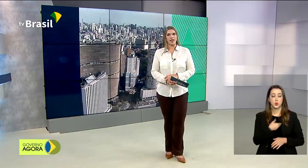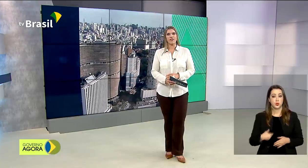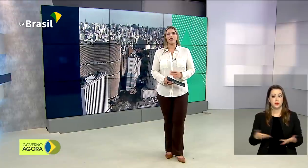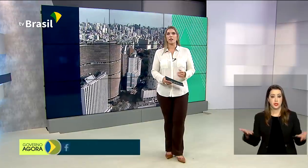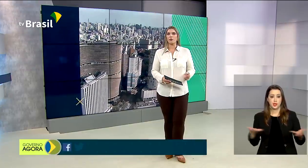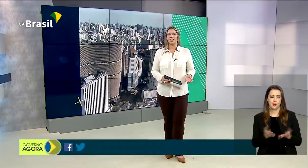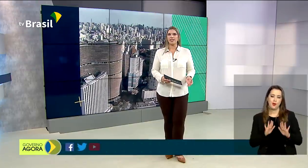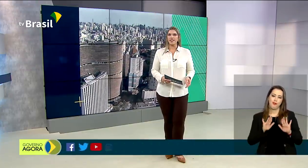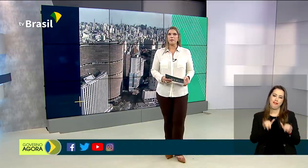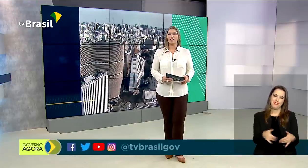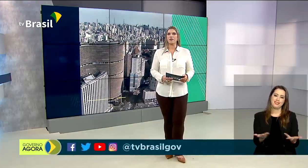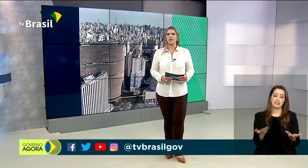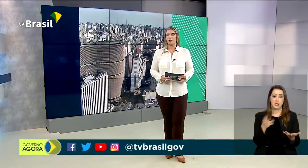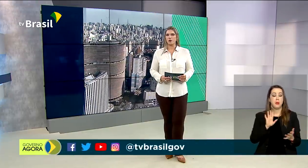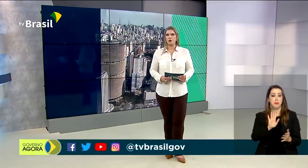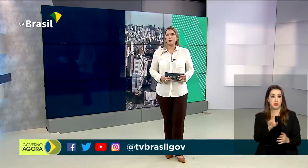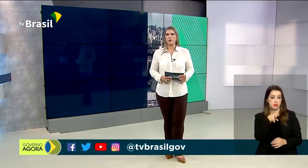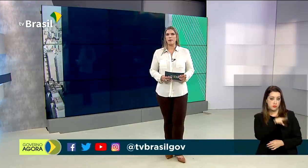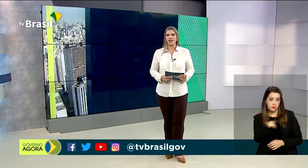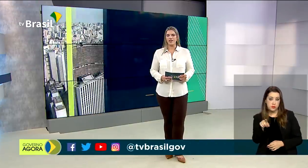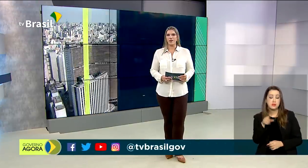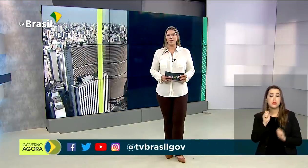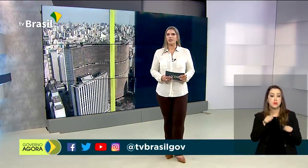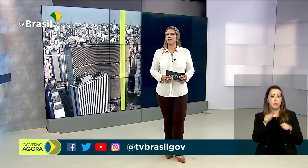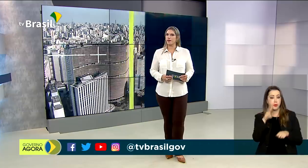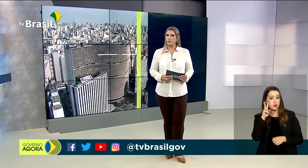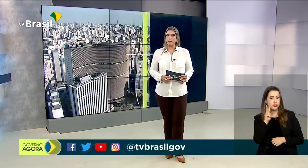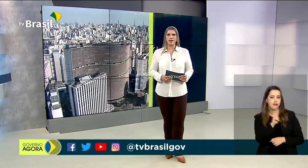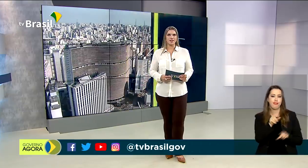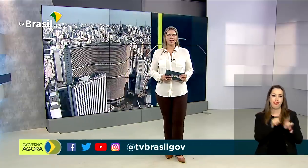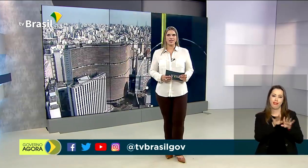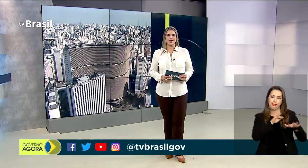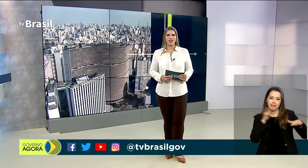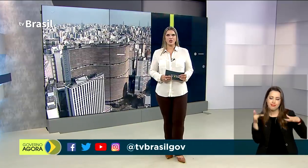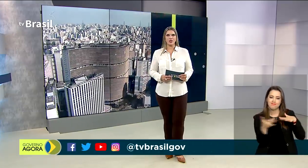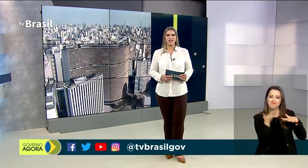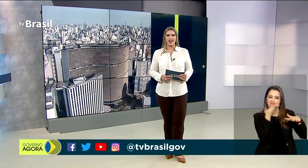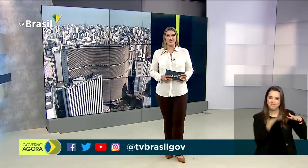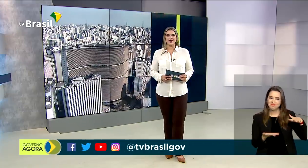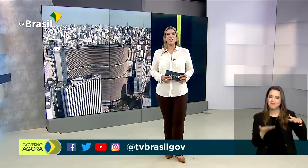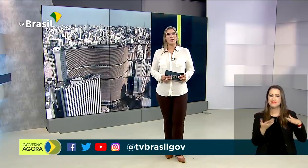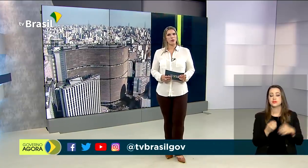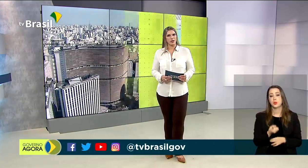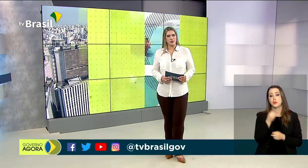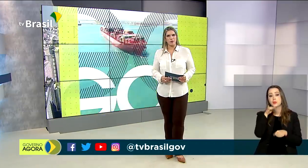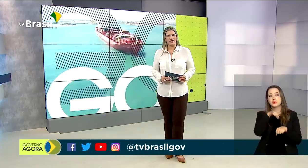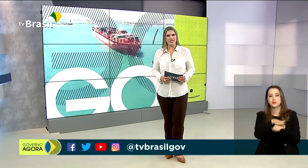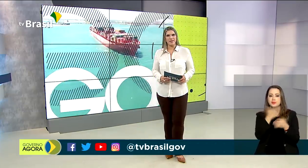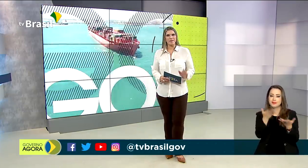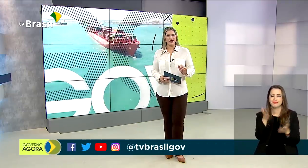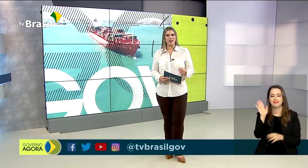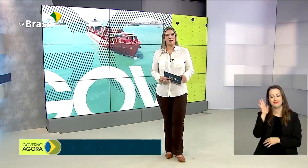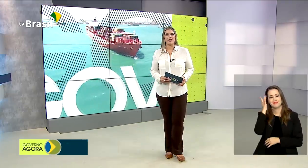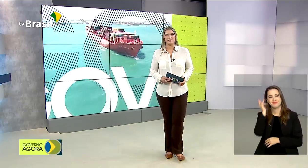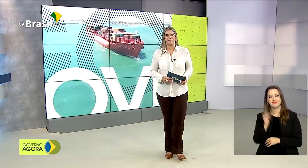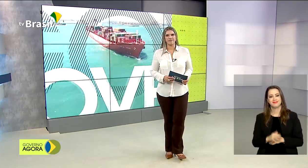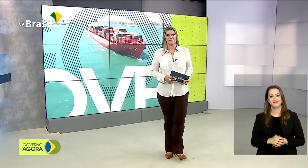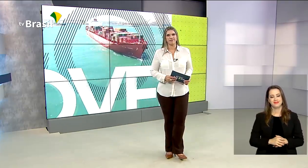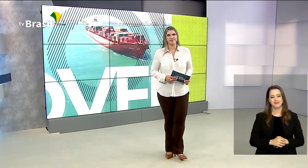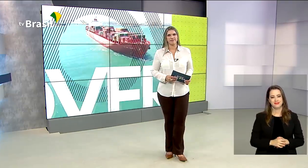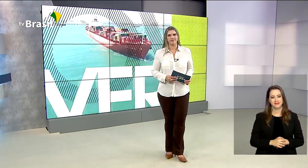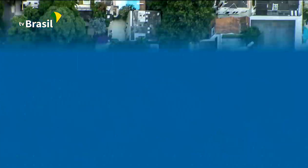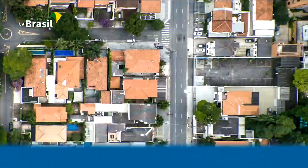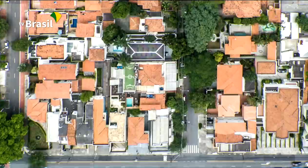governo agora fica por aqui, mas você continua bem informado também pelas nossas redes sociais. Boa noite para você e até amanhã.